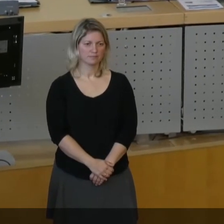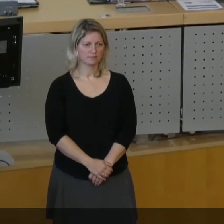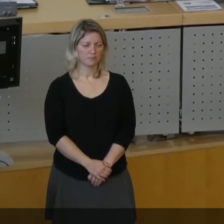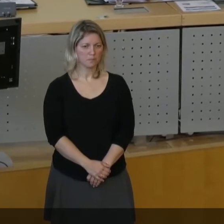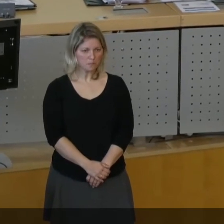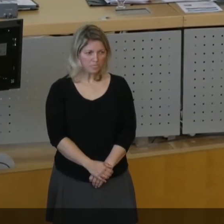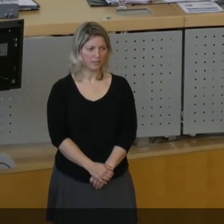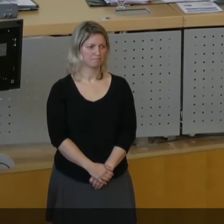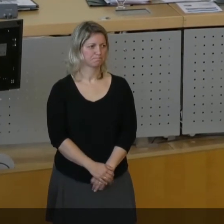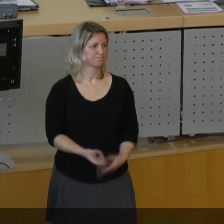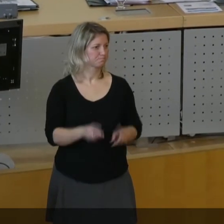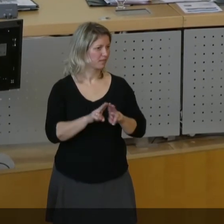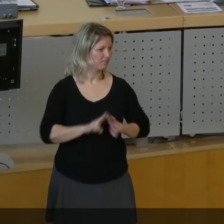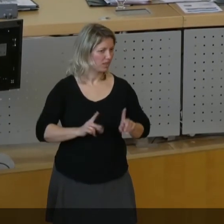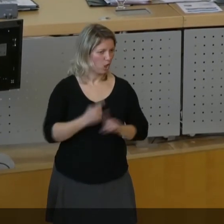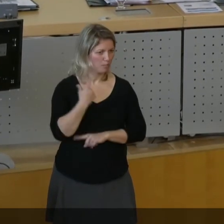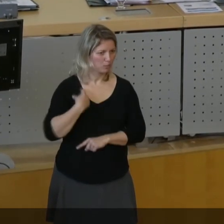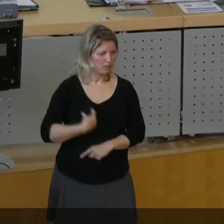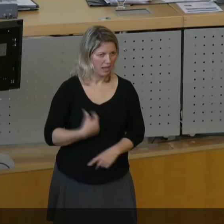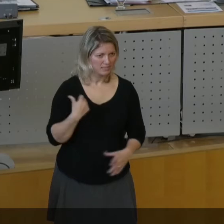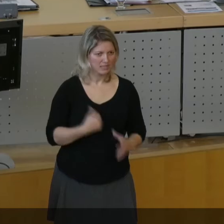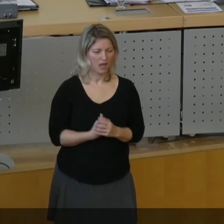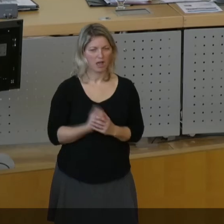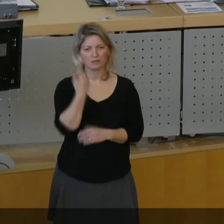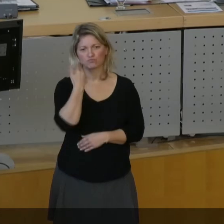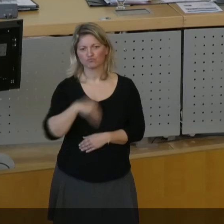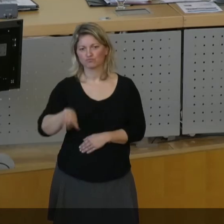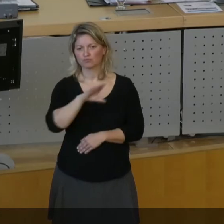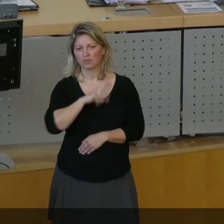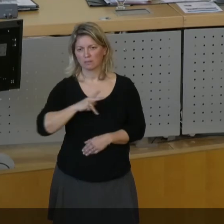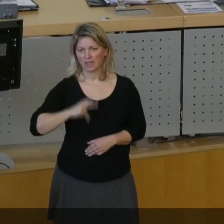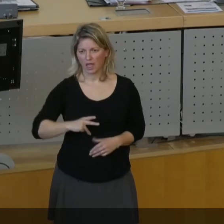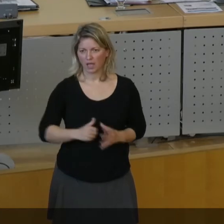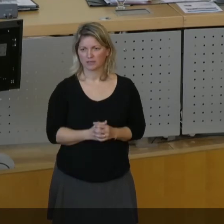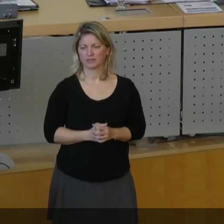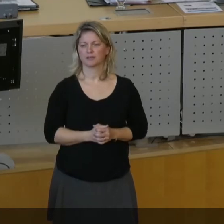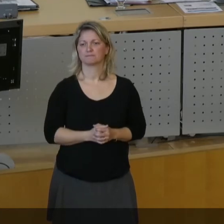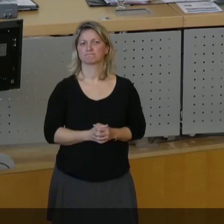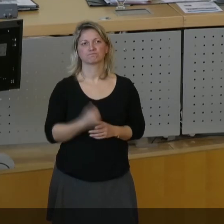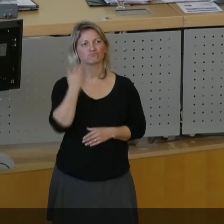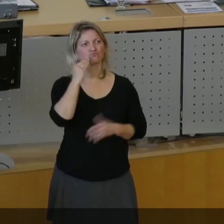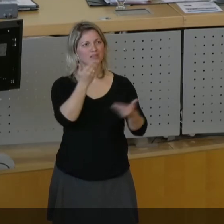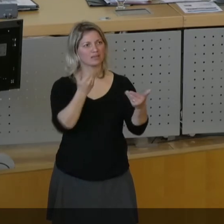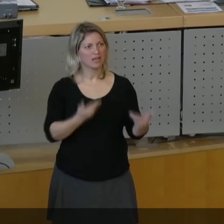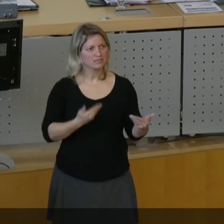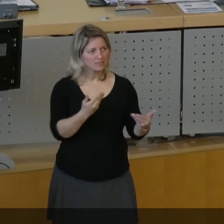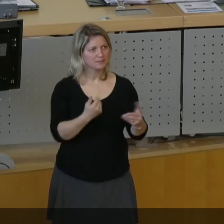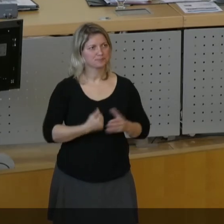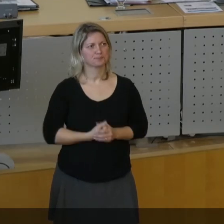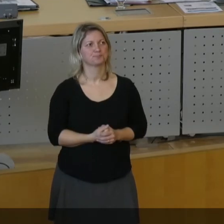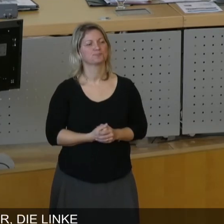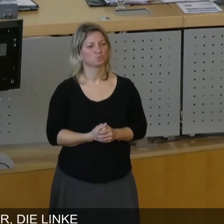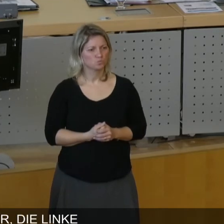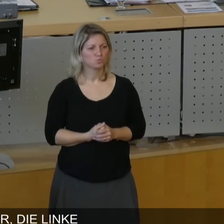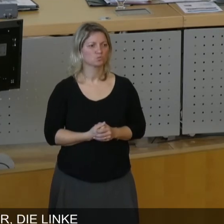Ja, sehr geehrter Herr Oberbürgermeister, werte Damen und Herren des Stadtrates, verehrte Gäste im Saal, im